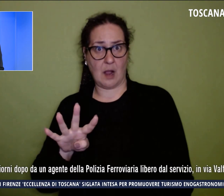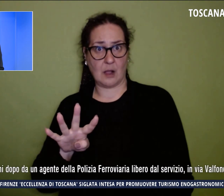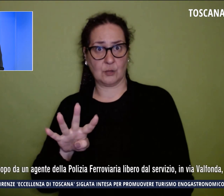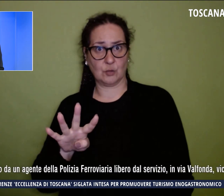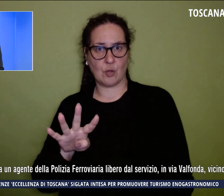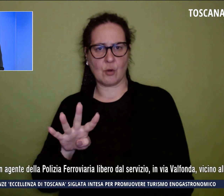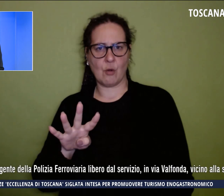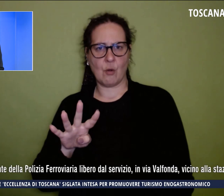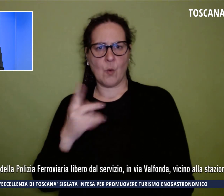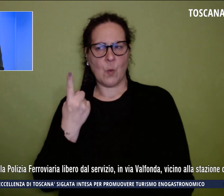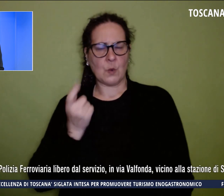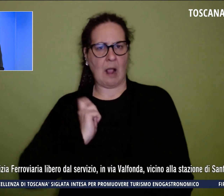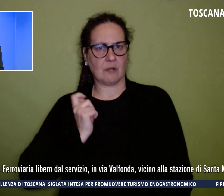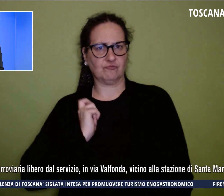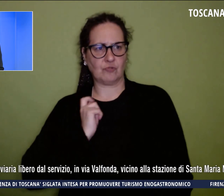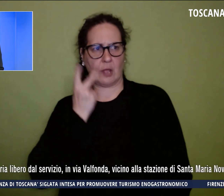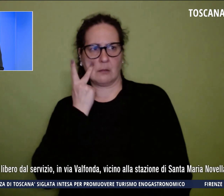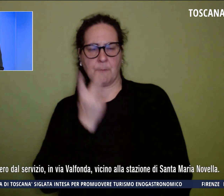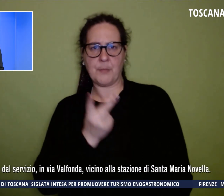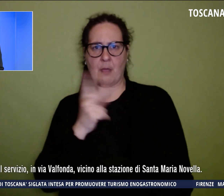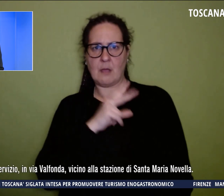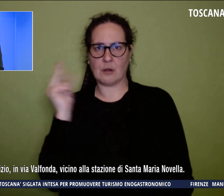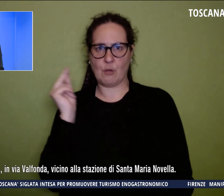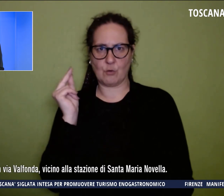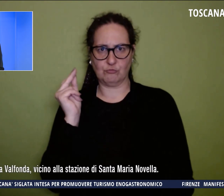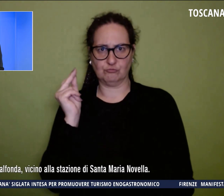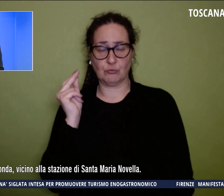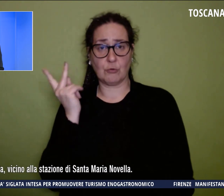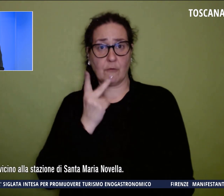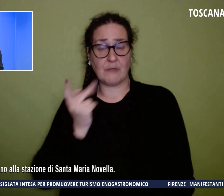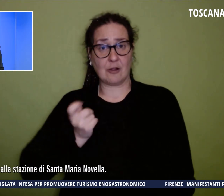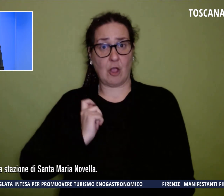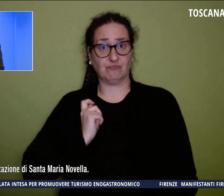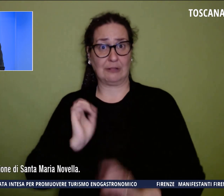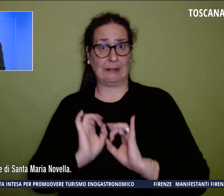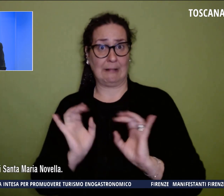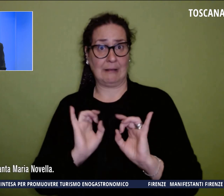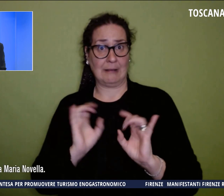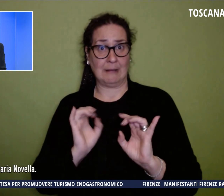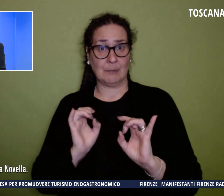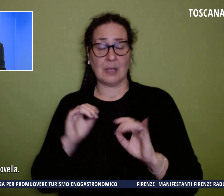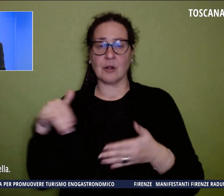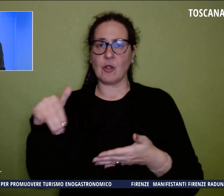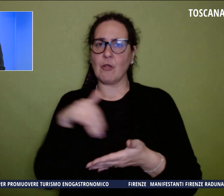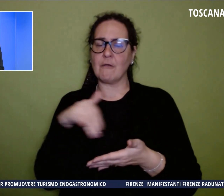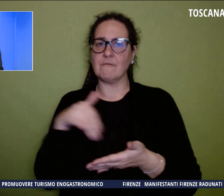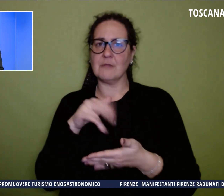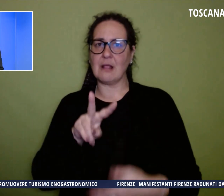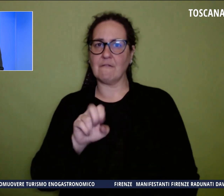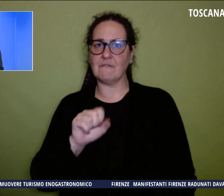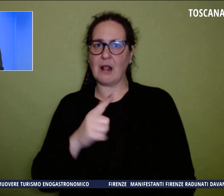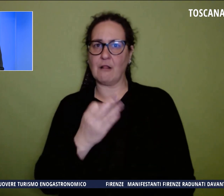agente della polizia ferroviaria in libero servizio. In via Valfonda, proprio vicino alla stazione di Santa Maria Novella.